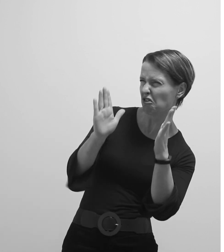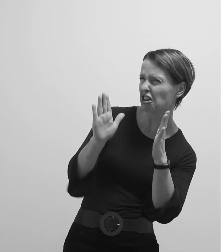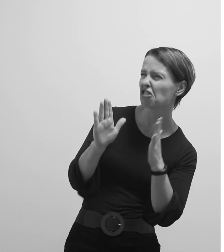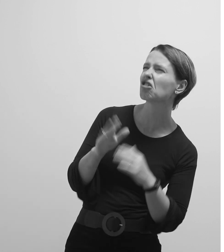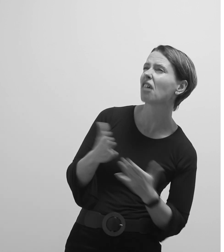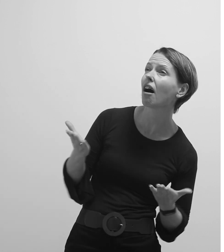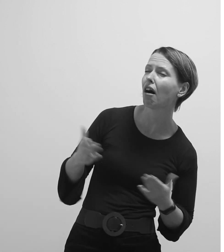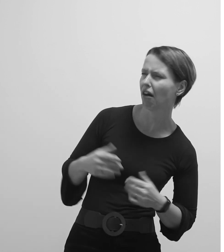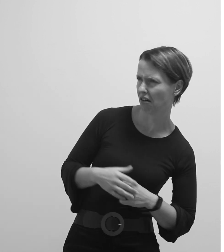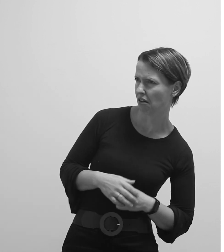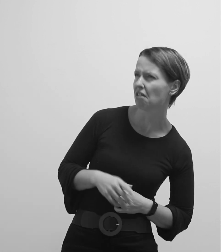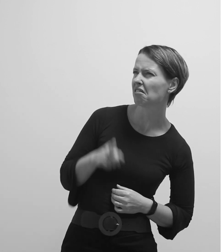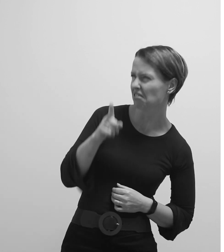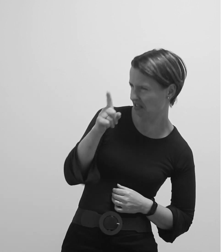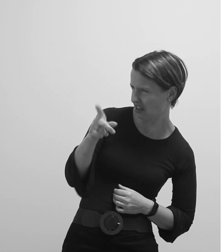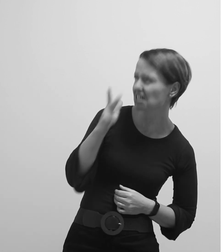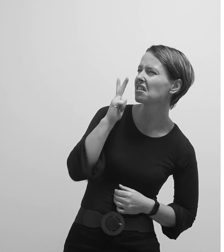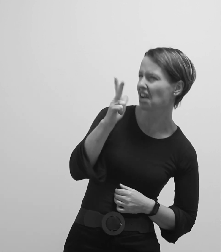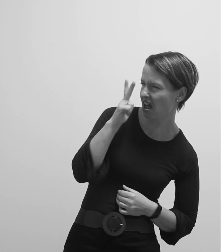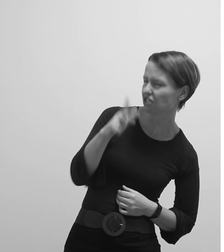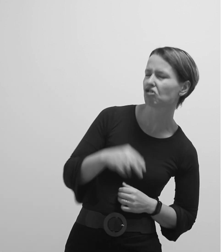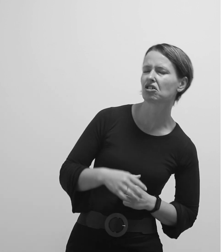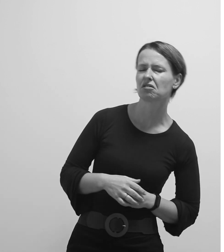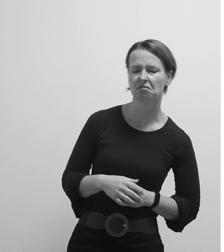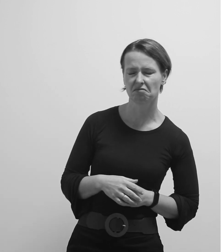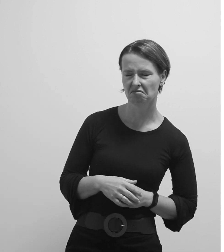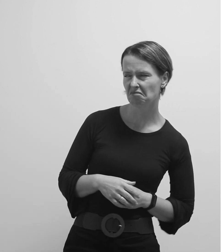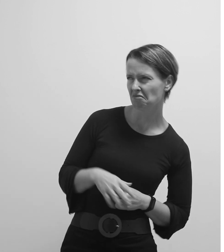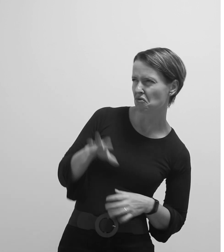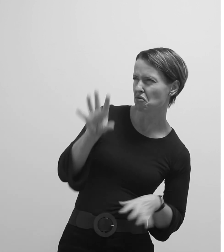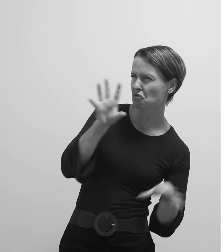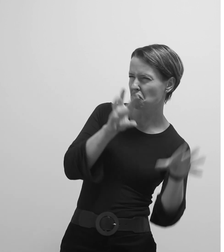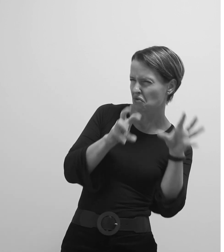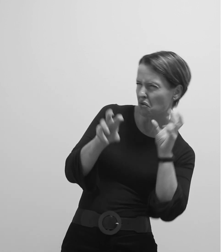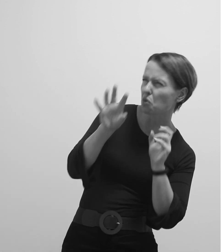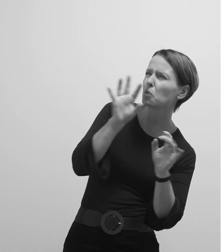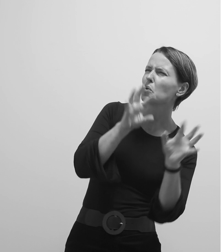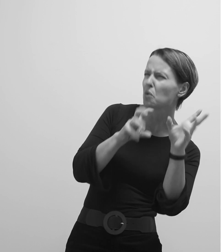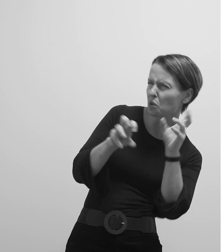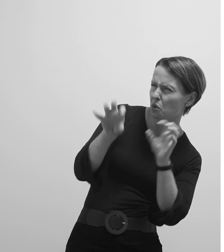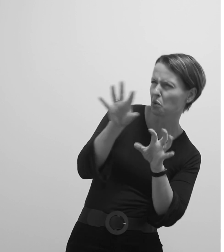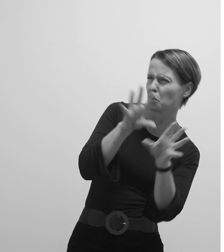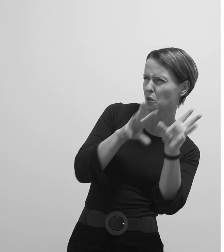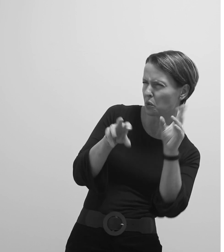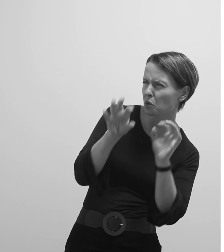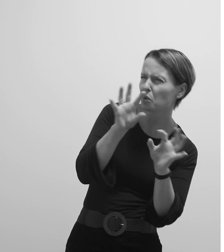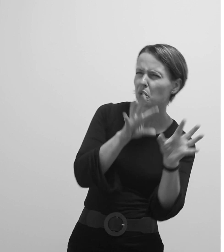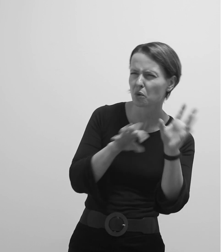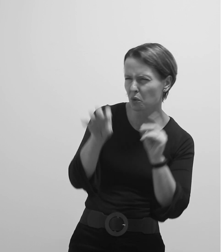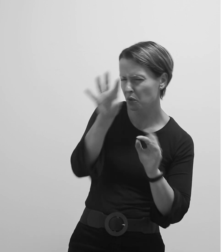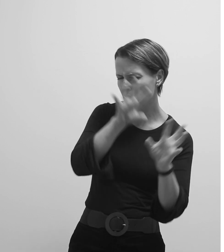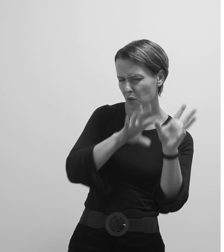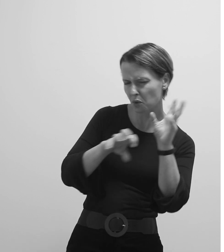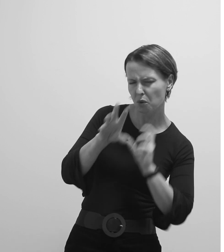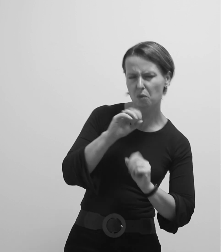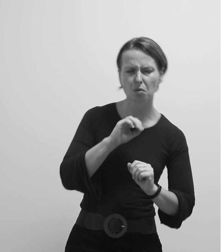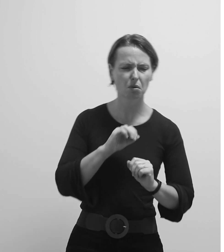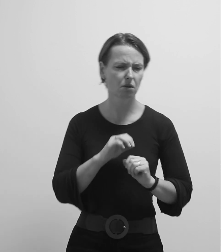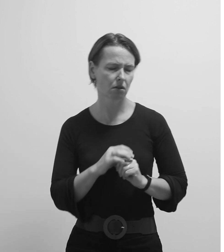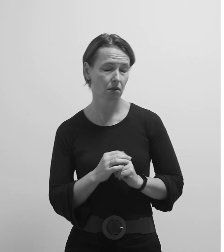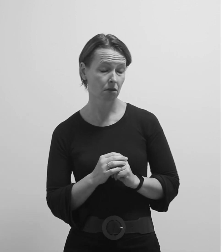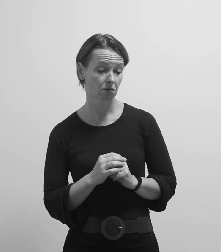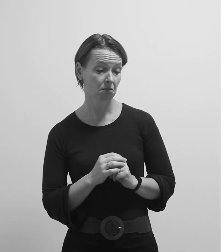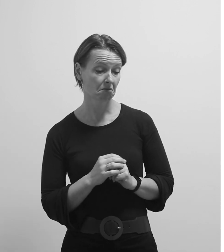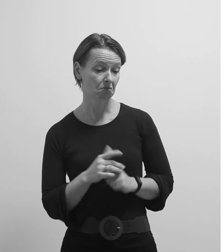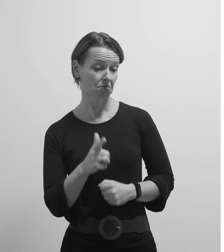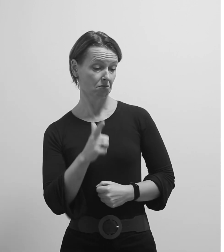vjeruješ mi, ha? Sam si to tražio. Gnom počne mrmljati neku čarobnu formulu.